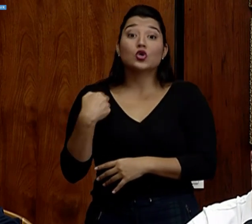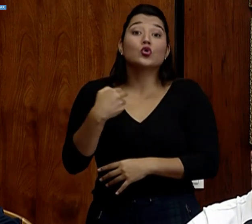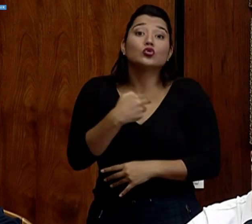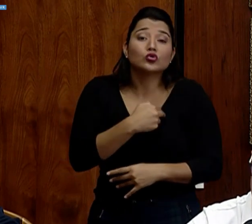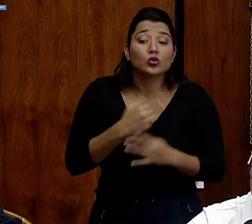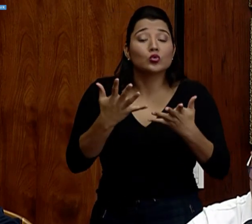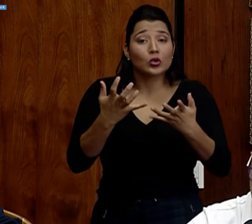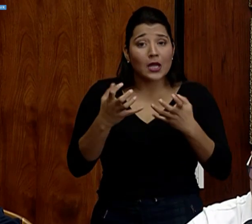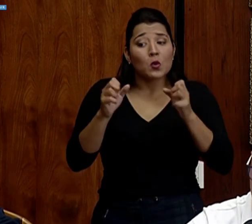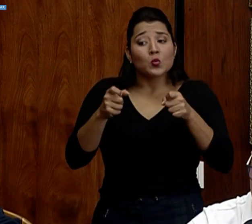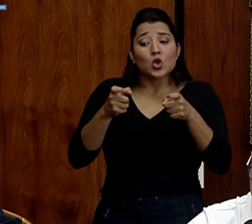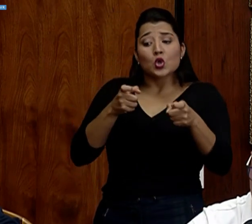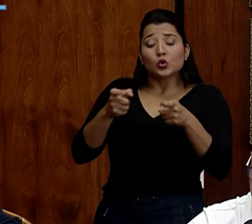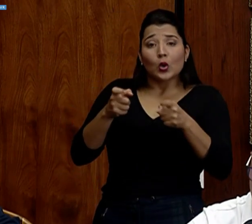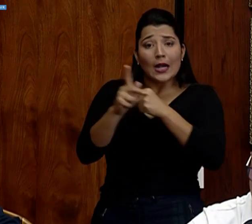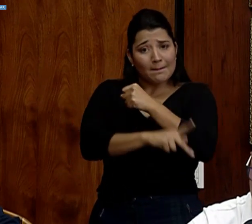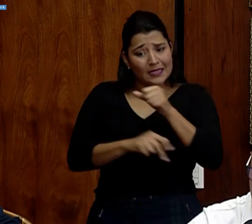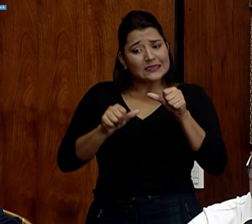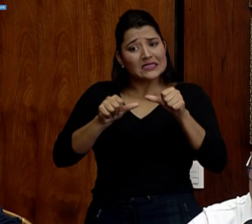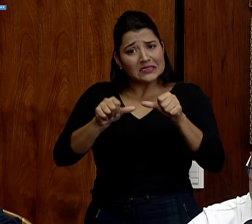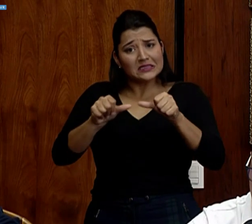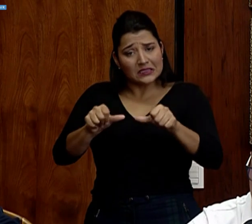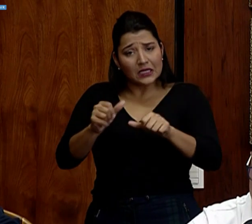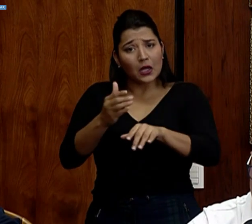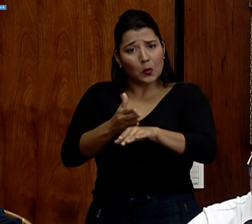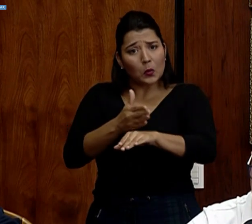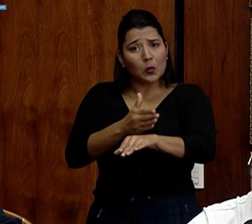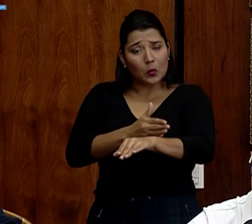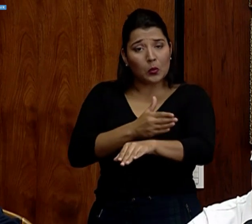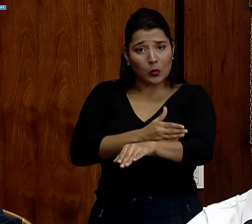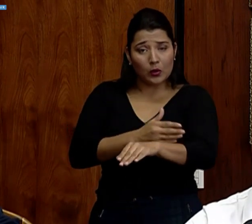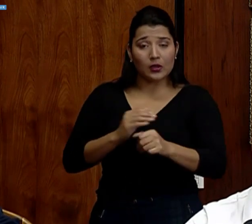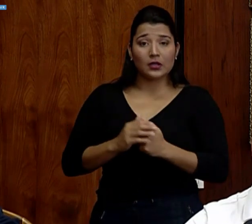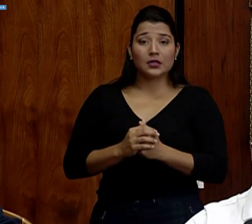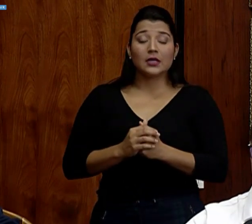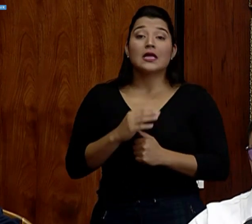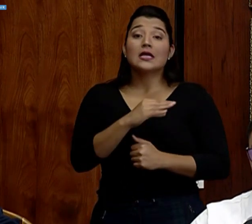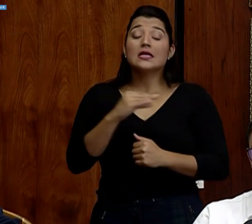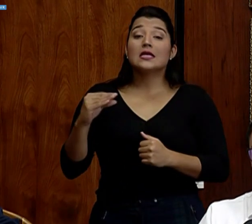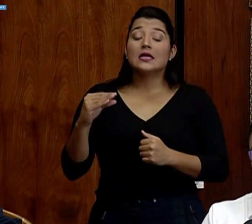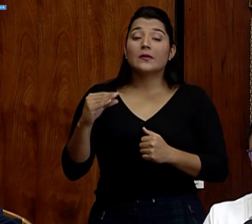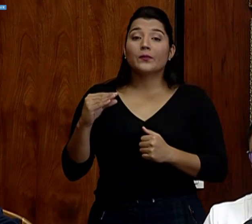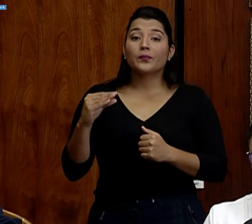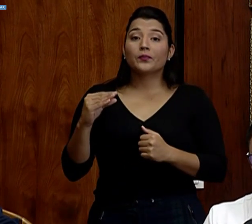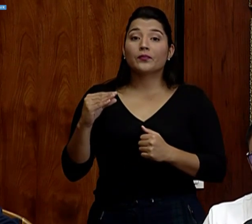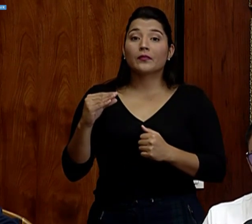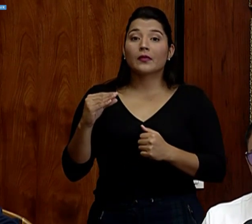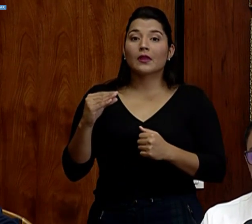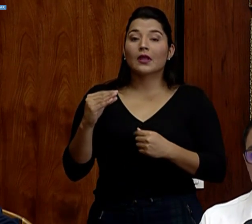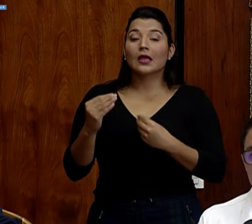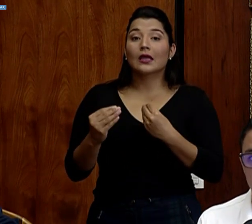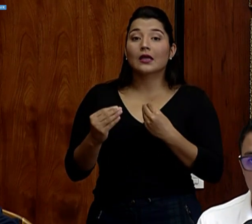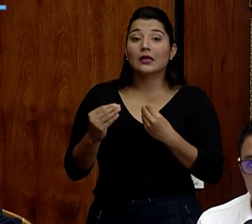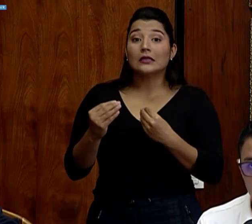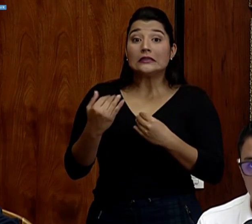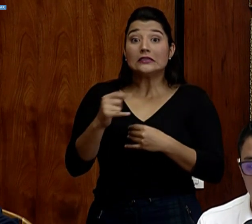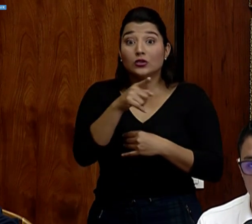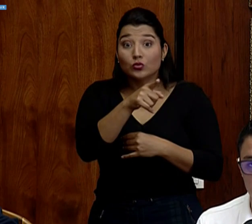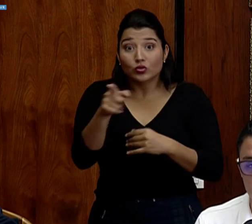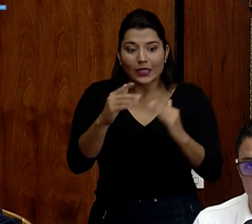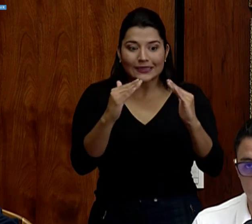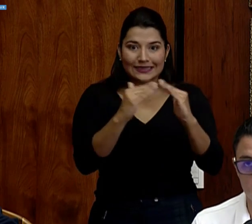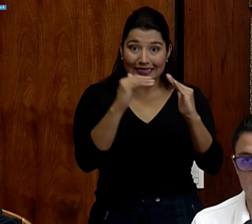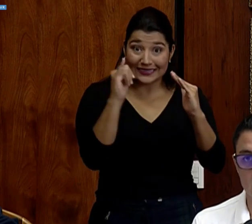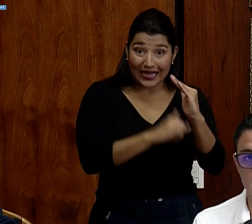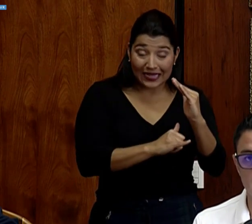mantener al país caminando, medidas más extremas, incluso lo que hacen es retrasar la curva.